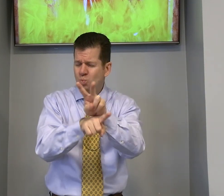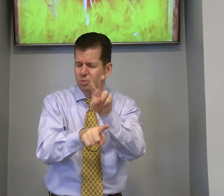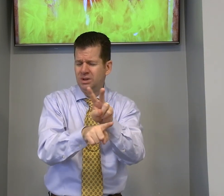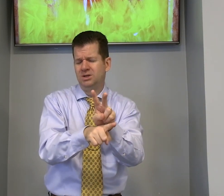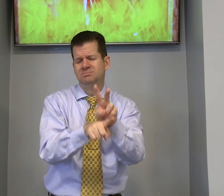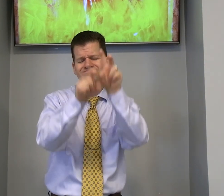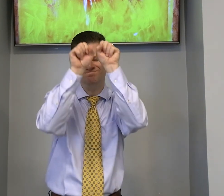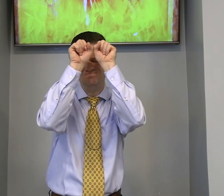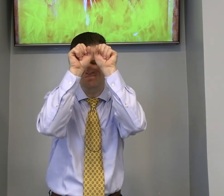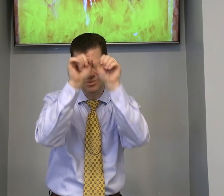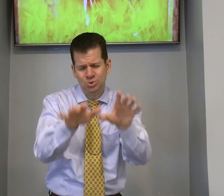a Thank